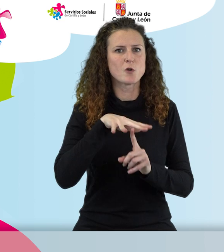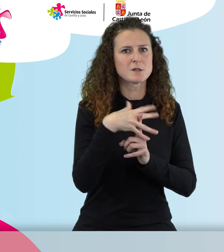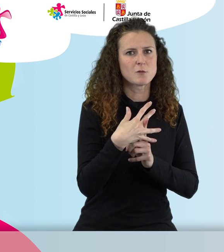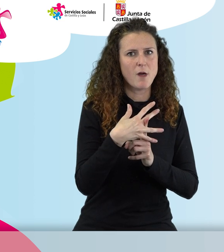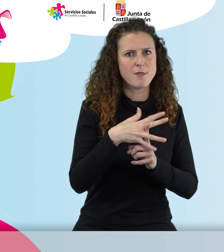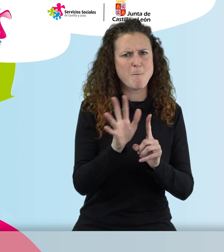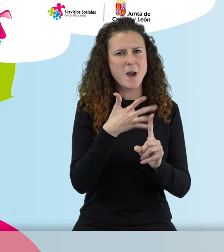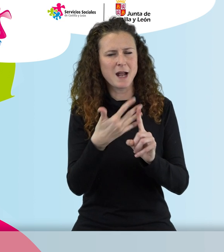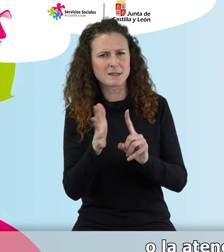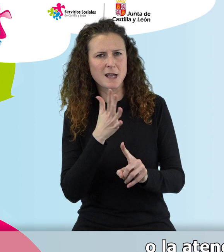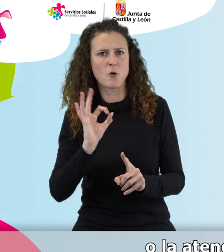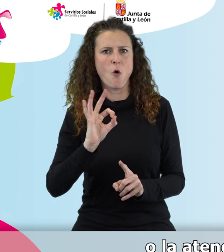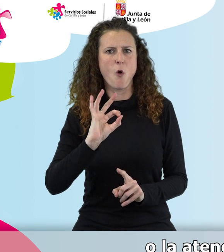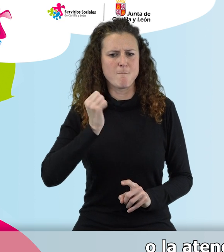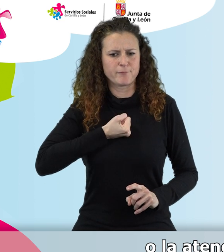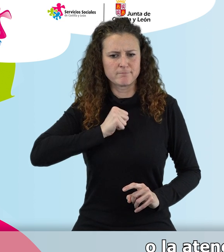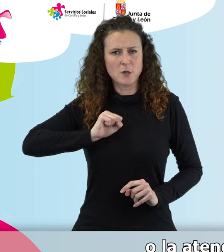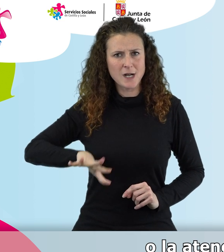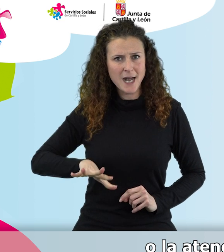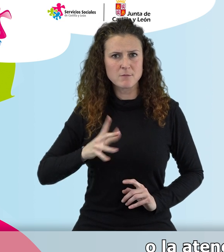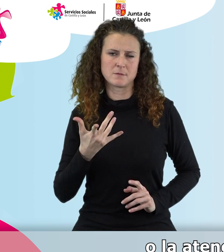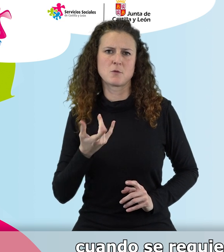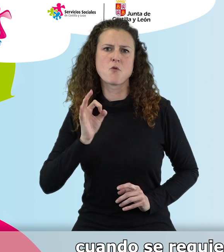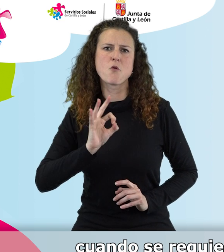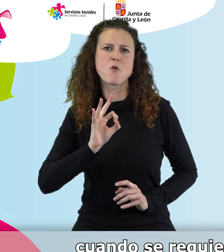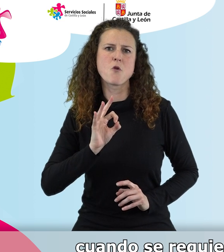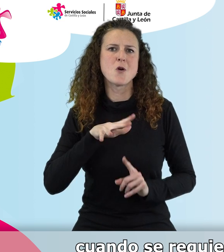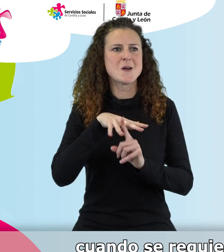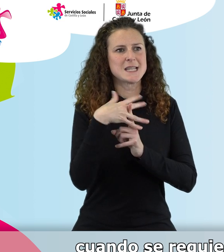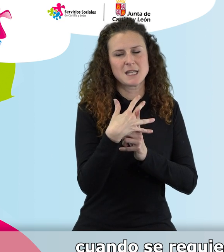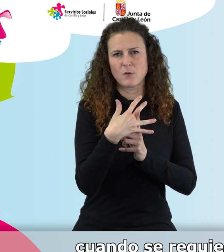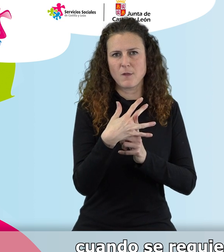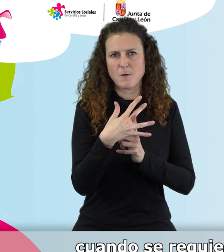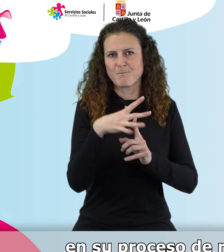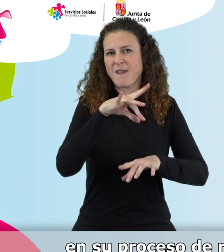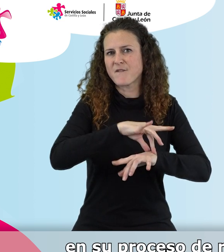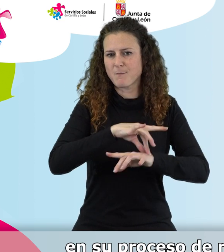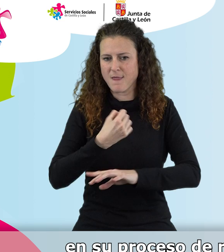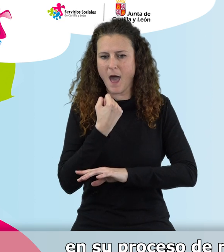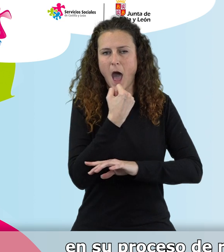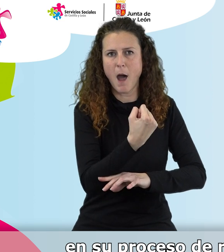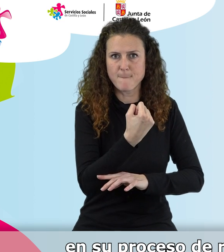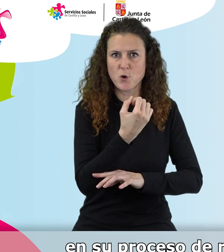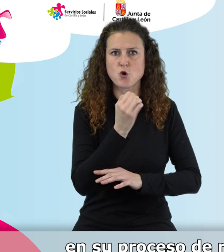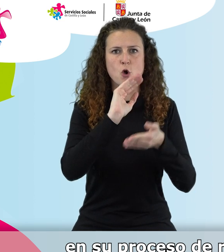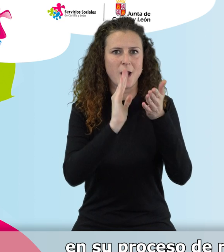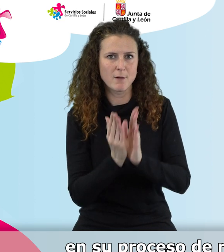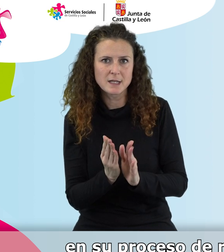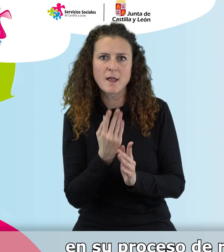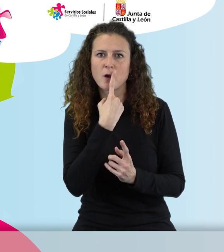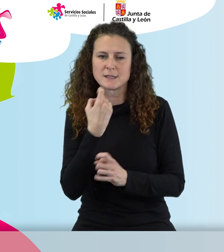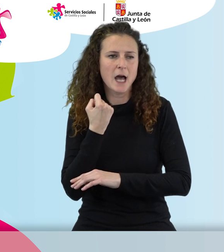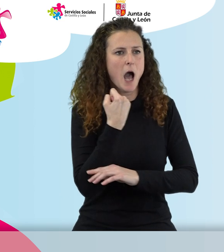riesgo de suicidio también, o la atención a situaciones de convalescencia cuando se requiere un apoyo o seguimiento en su proceso de rehabilitación o recuperación.